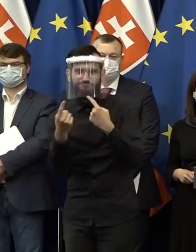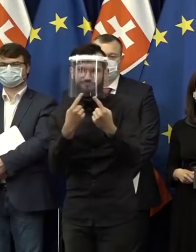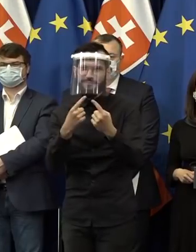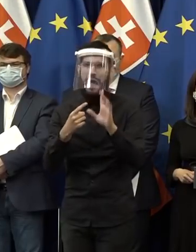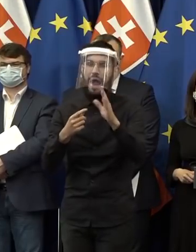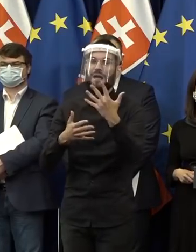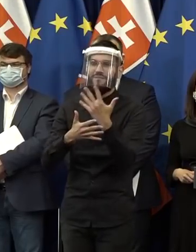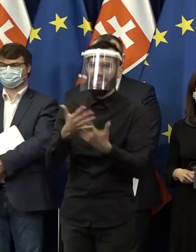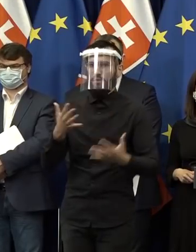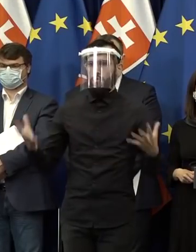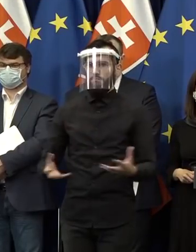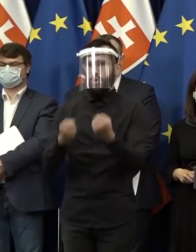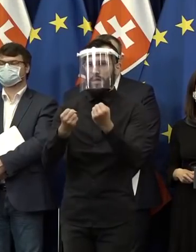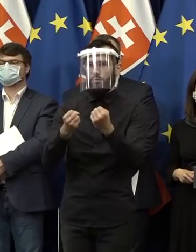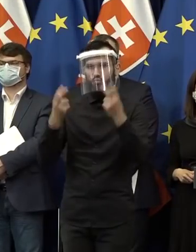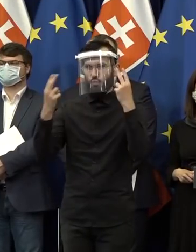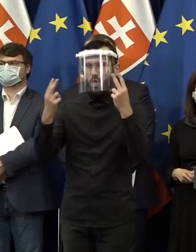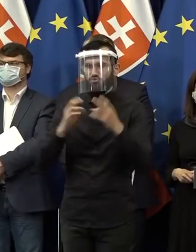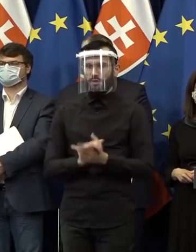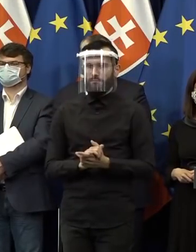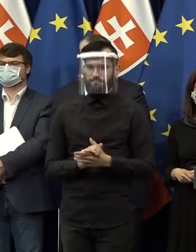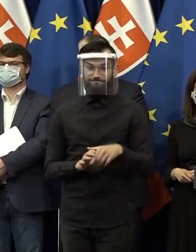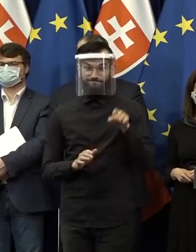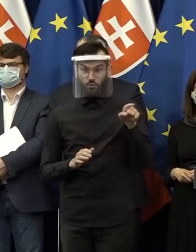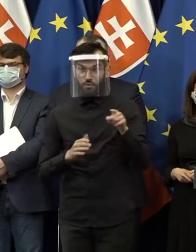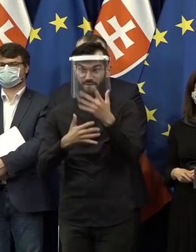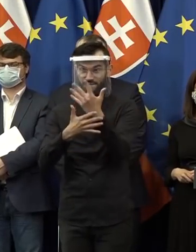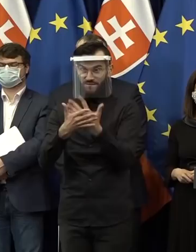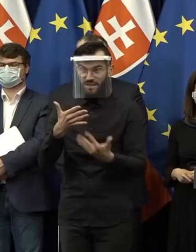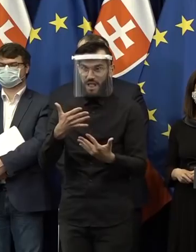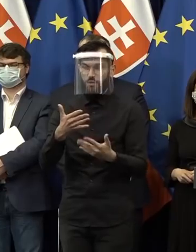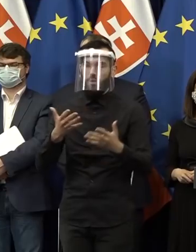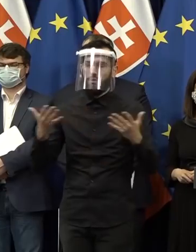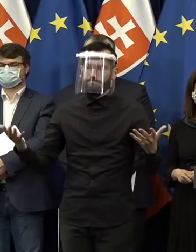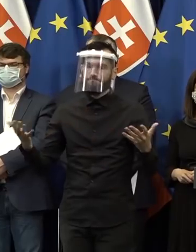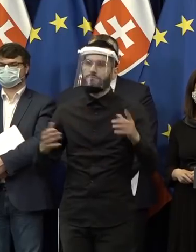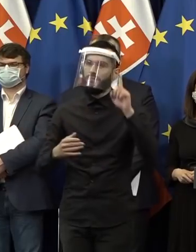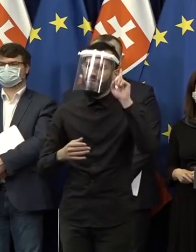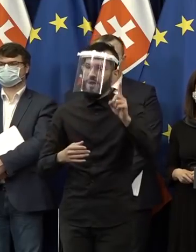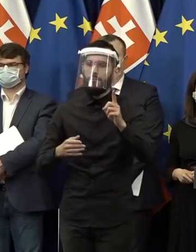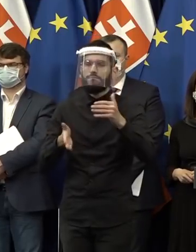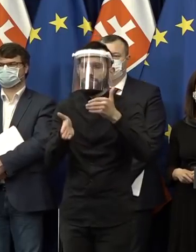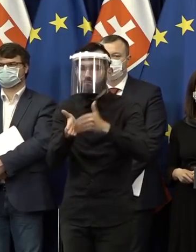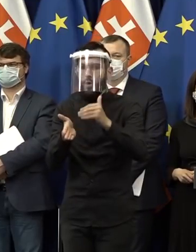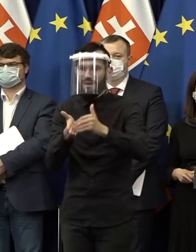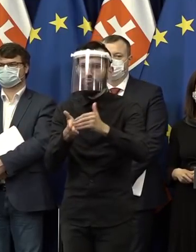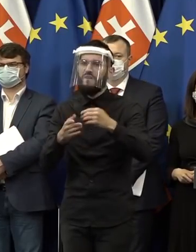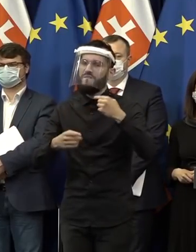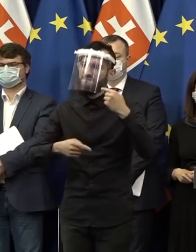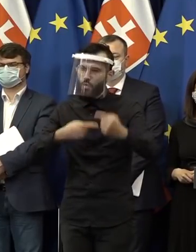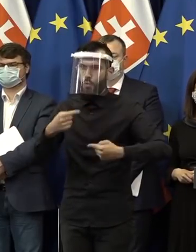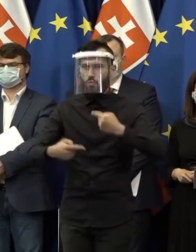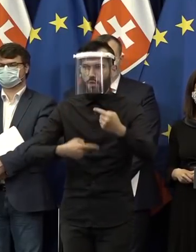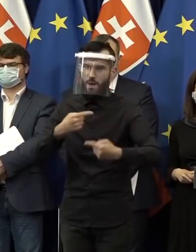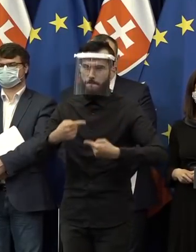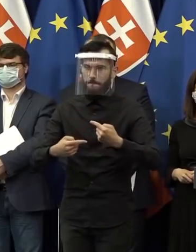výsledok je na svete. Je to výsledok, na základe ktorého budeme vedieť fungovať